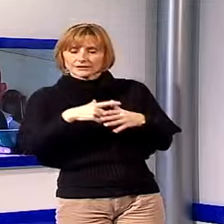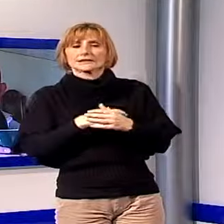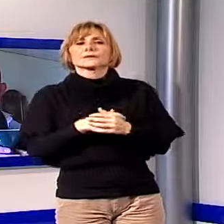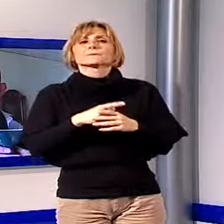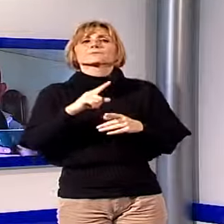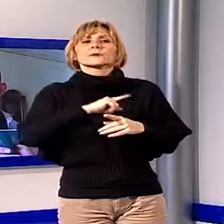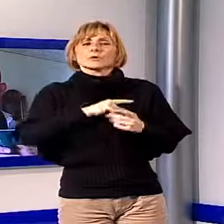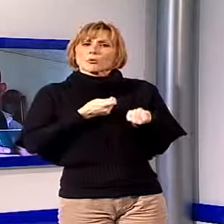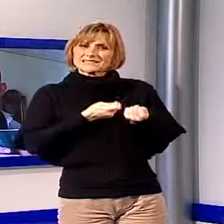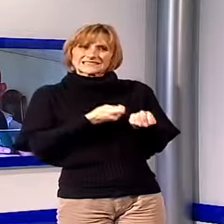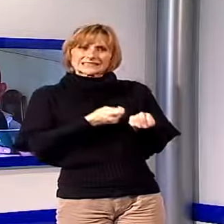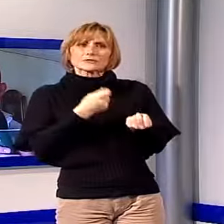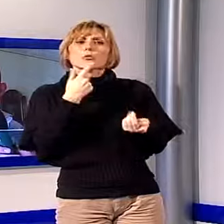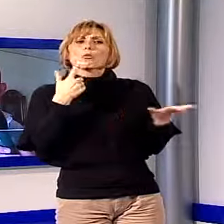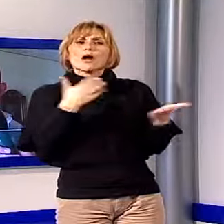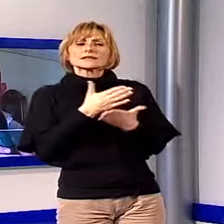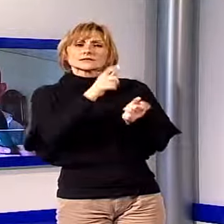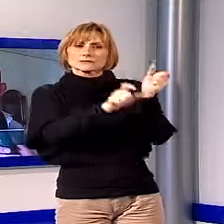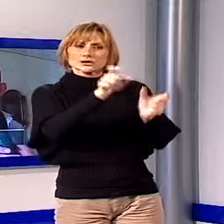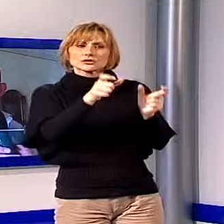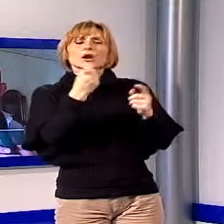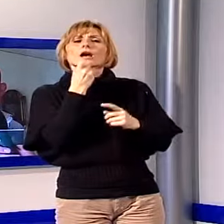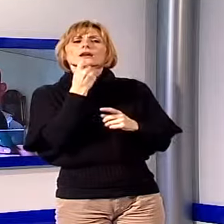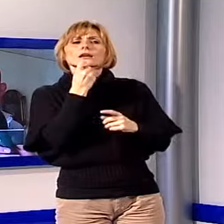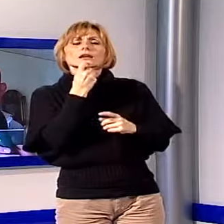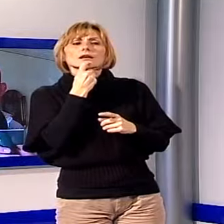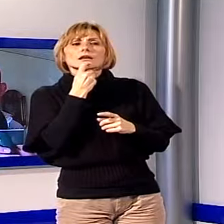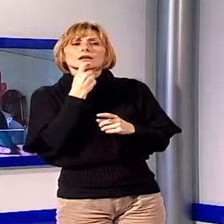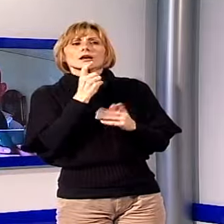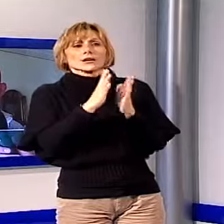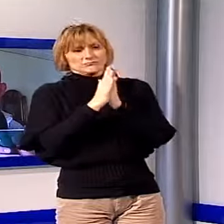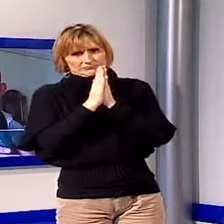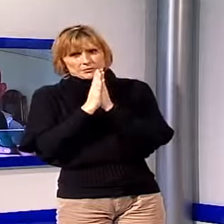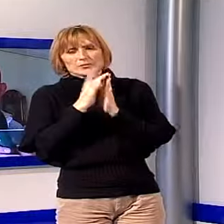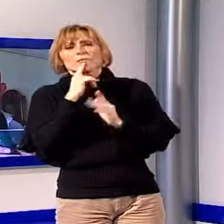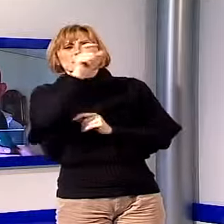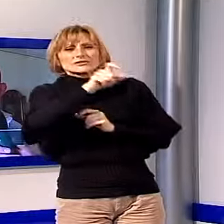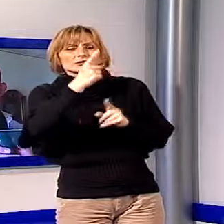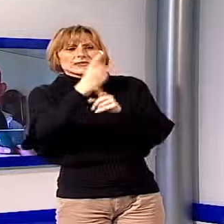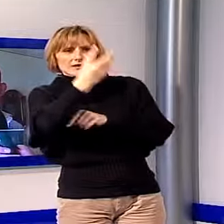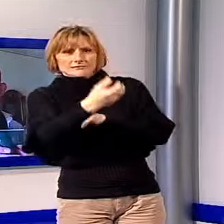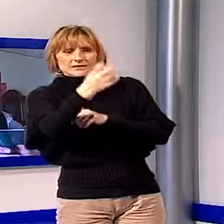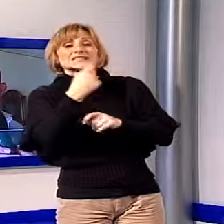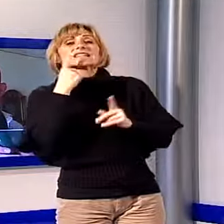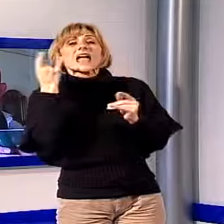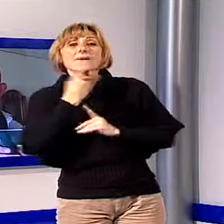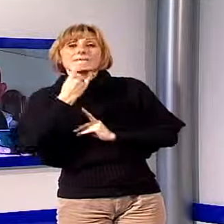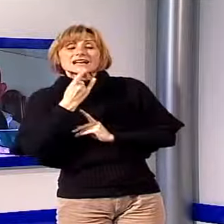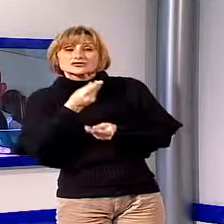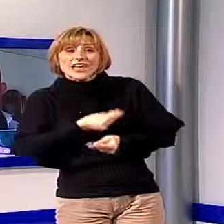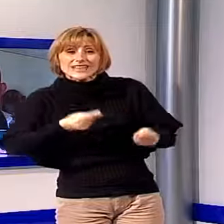stimolo a tutti coloro che non si sono segnalati a registrarsi. questa maniera qualsiasi emergenza territoriale